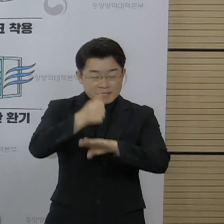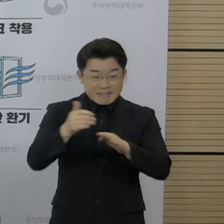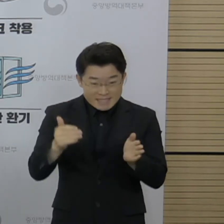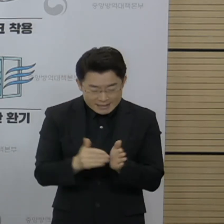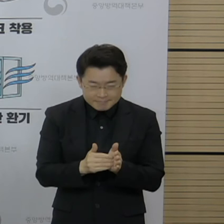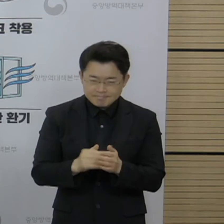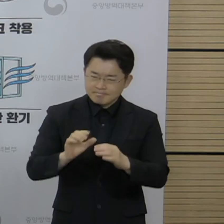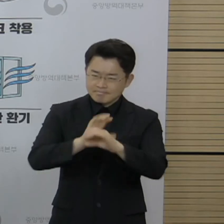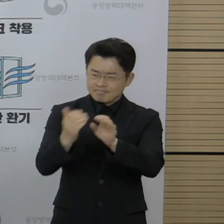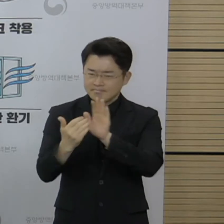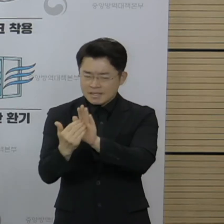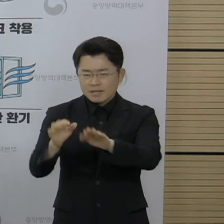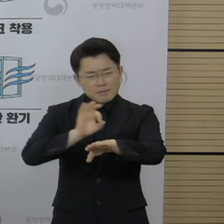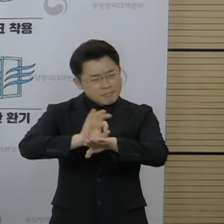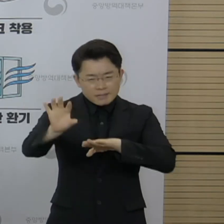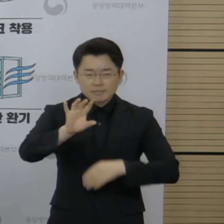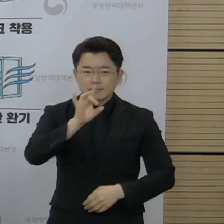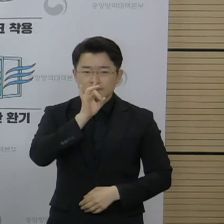방심하여서는 안 됩니다.